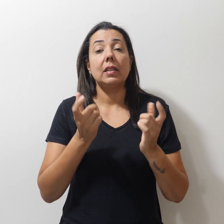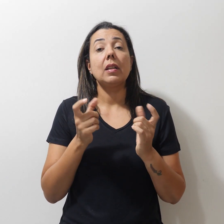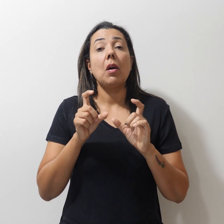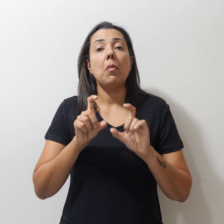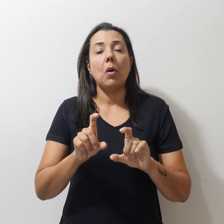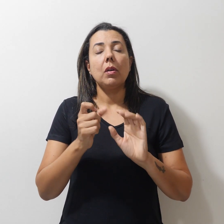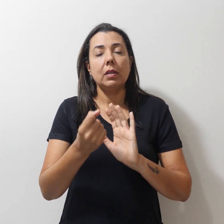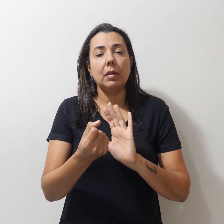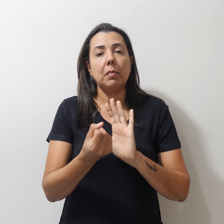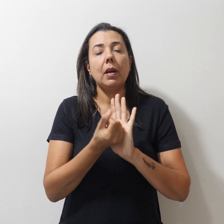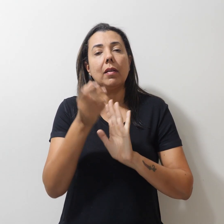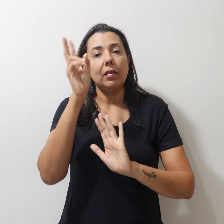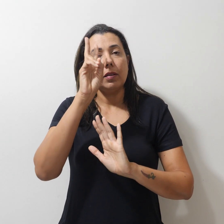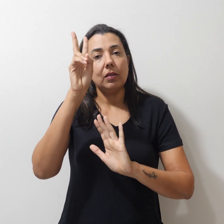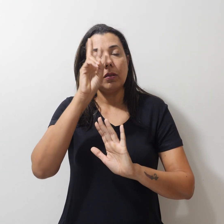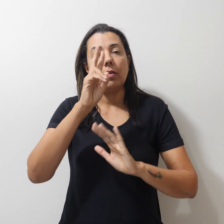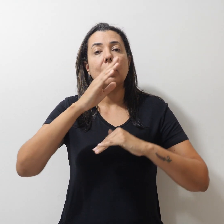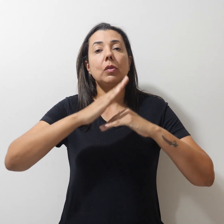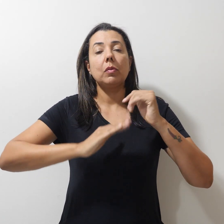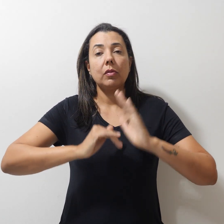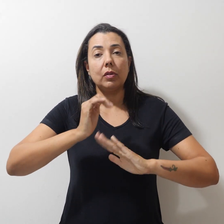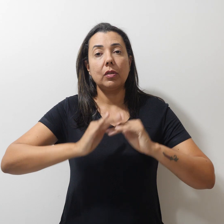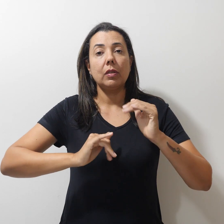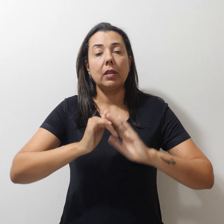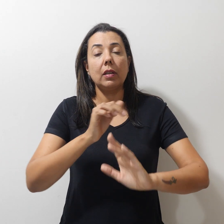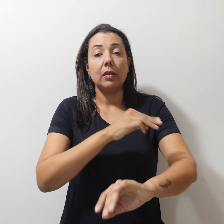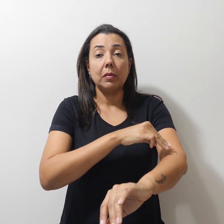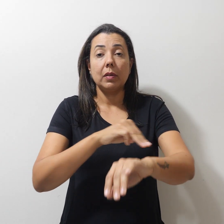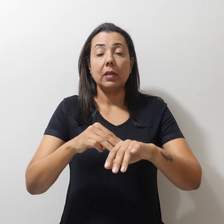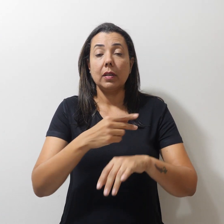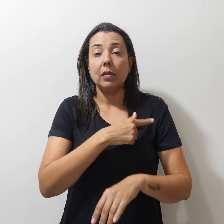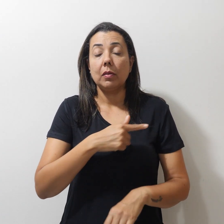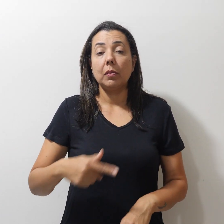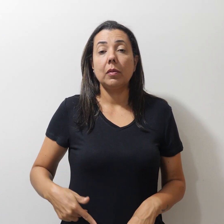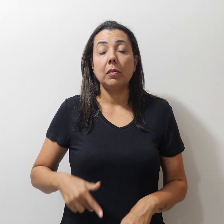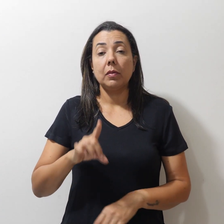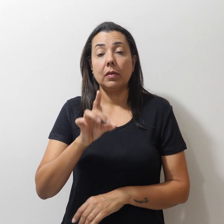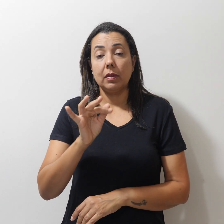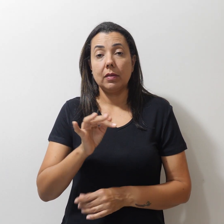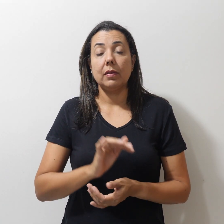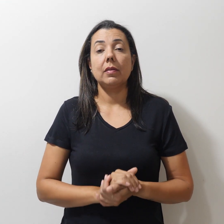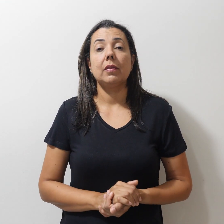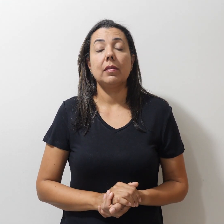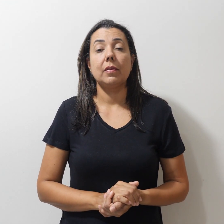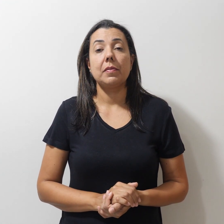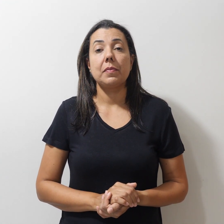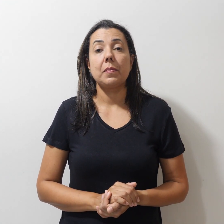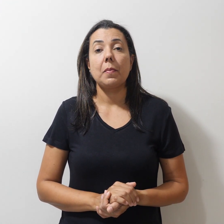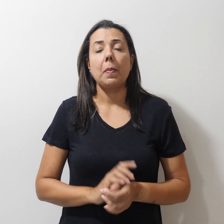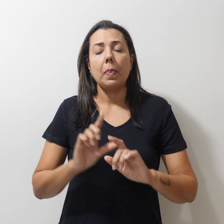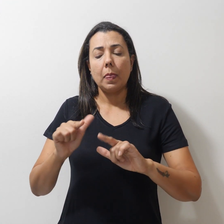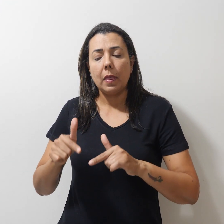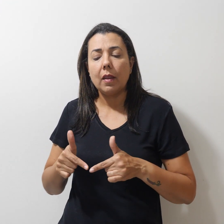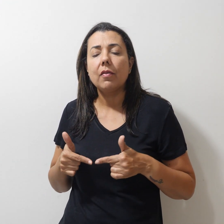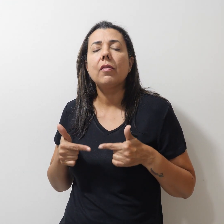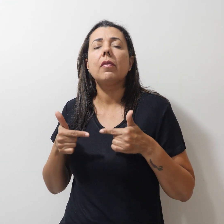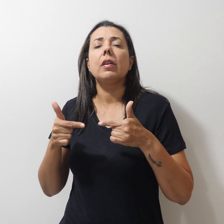marco na história da categoria do Magistério Público do Distrito Federal. Enfrentamos uma agenda